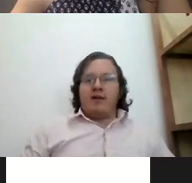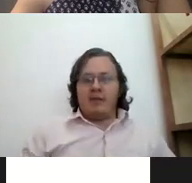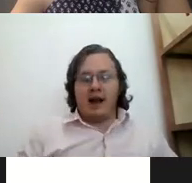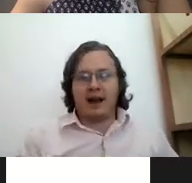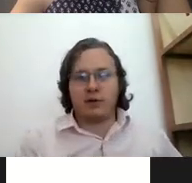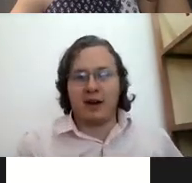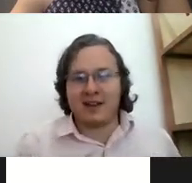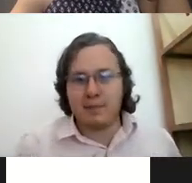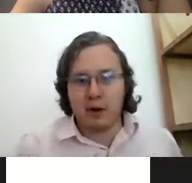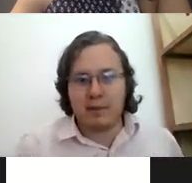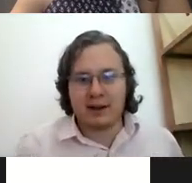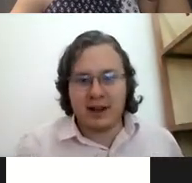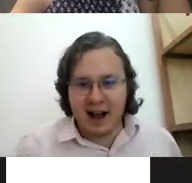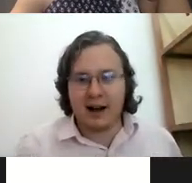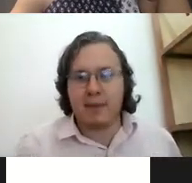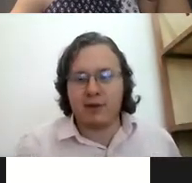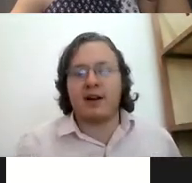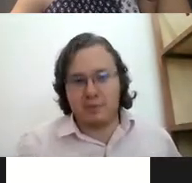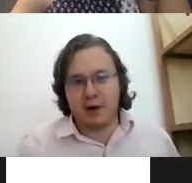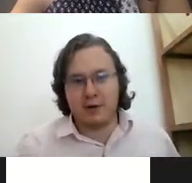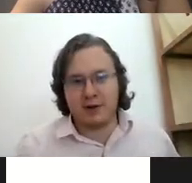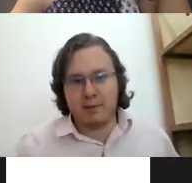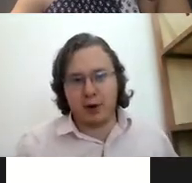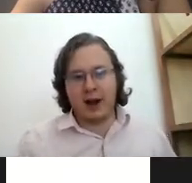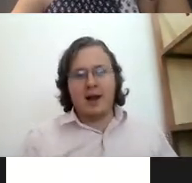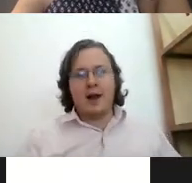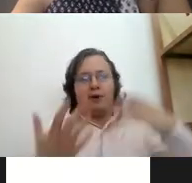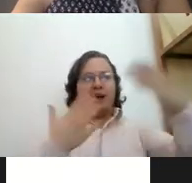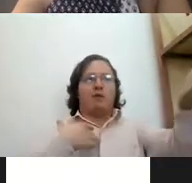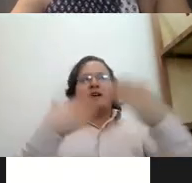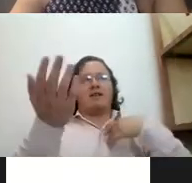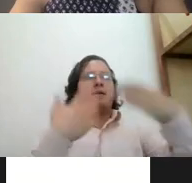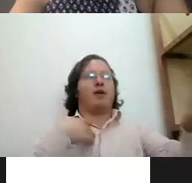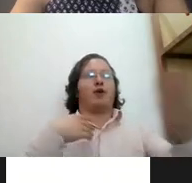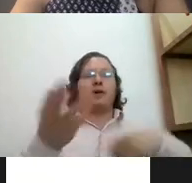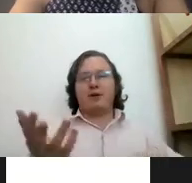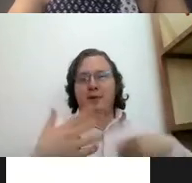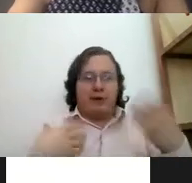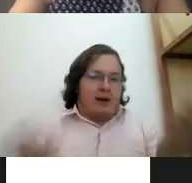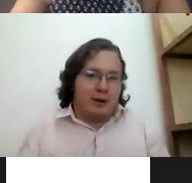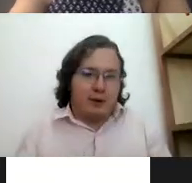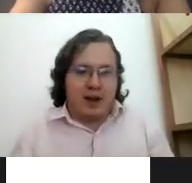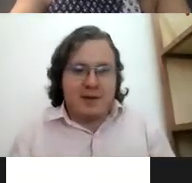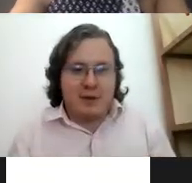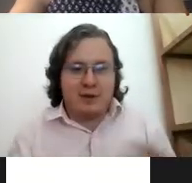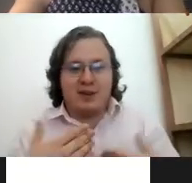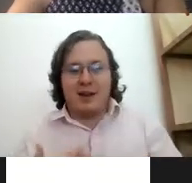cien mexicana es que ustedes pueden practicar yéndose al espejo ¿sí? ¿por qué? porque se cuenta que están hablando con otra persona pero están hablando con ustedes mismos y entonces están